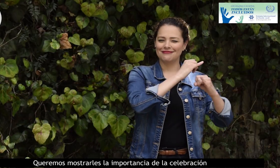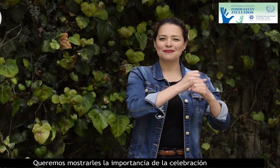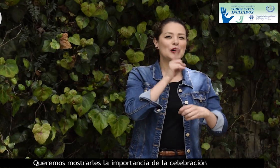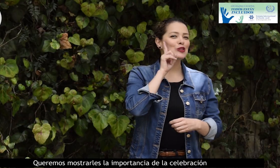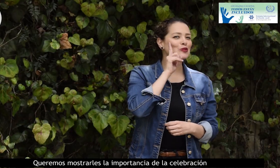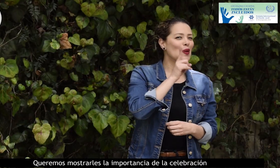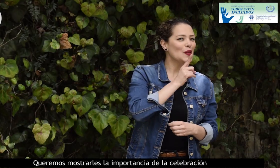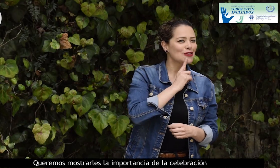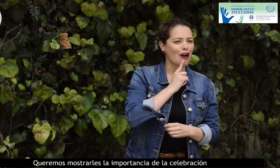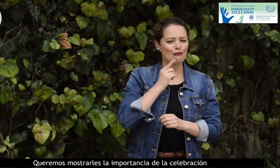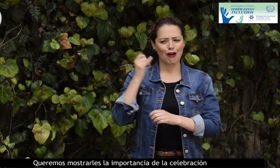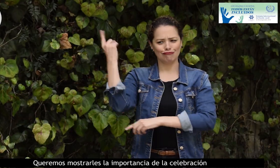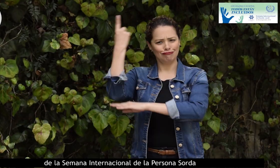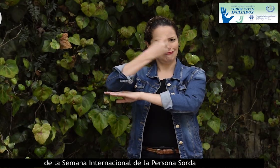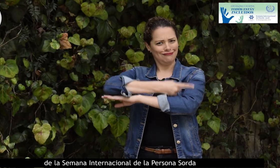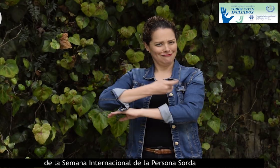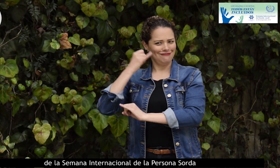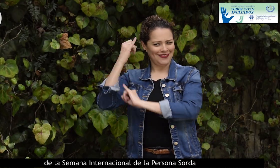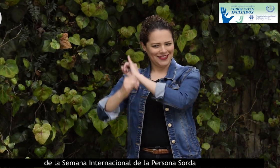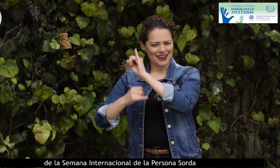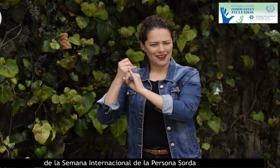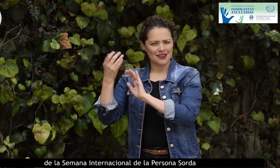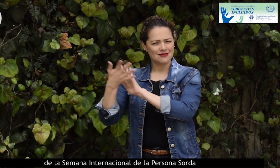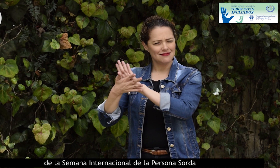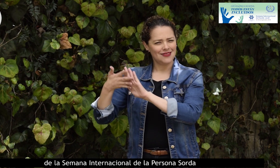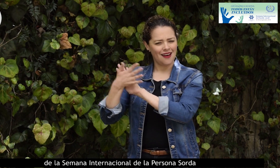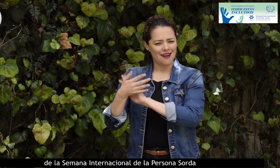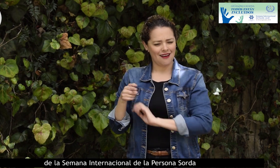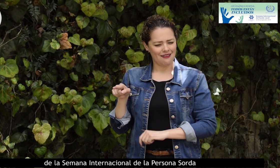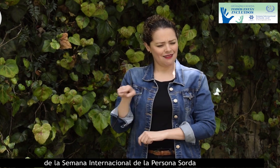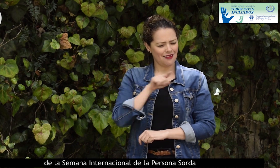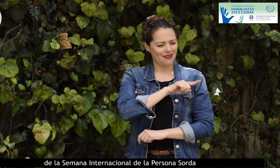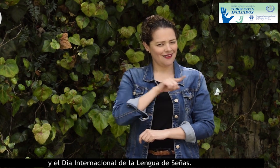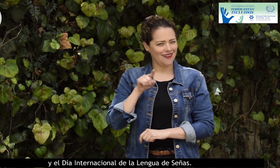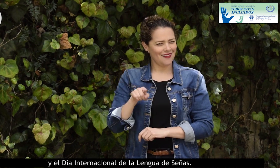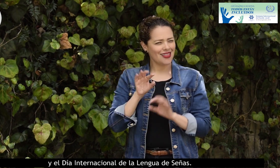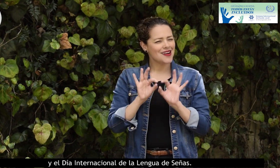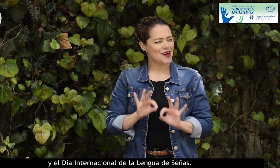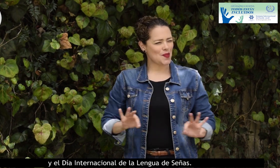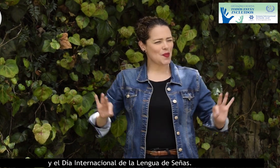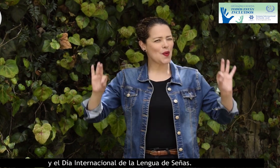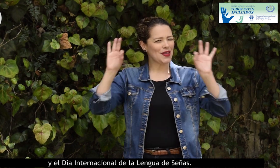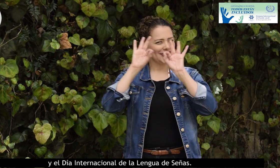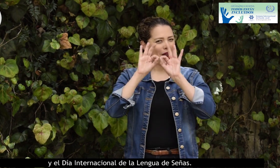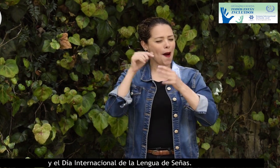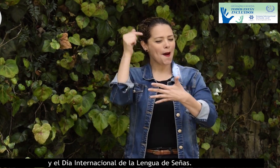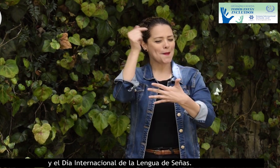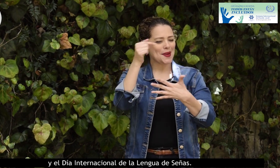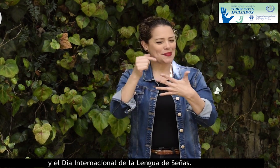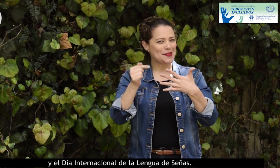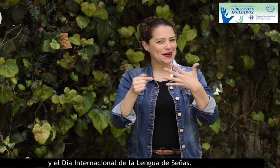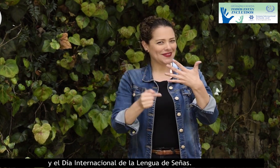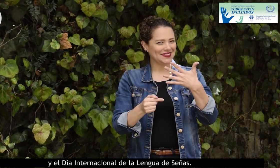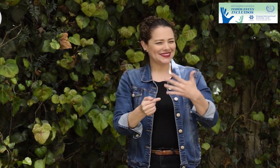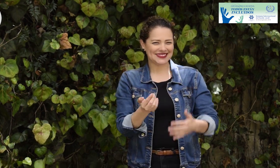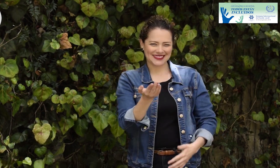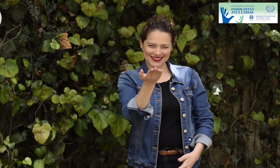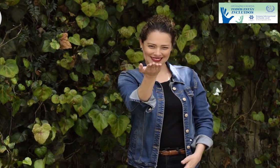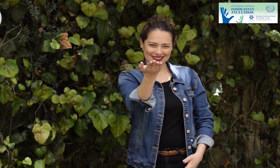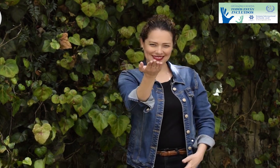Queremos mostrarles la importancia de la celebración de la Semana Internacional de la Persona Sorda y el Día Internacional de la Lengua de Señas.